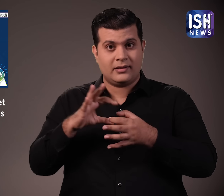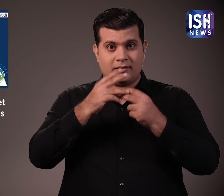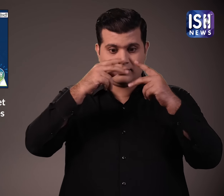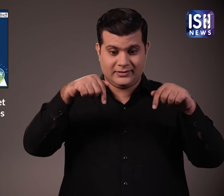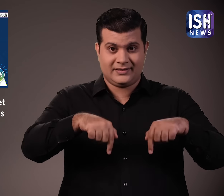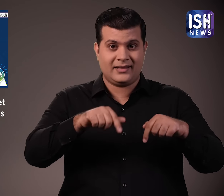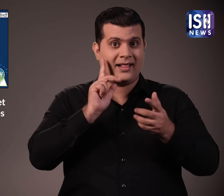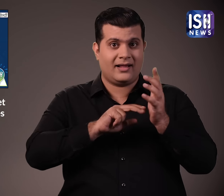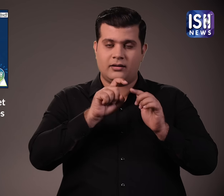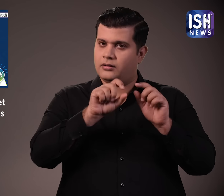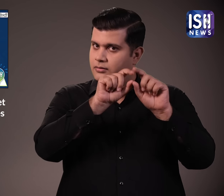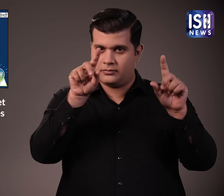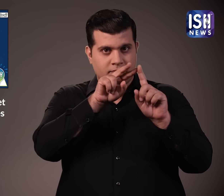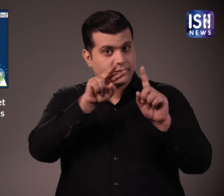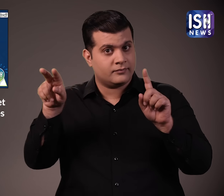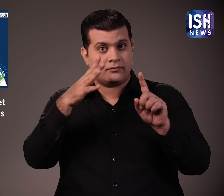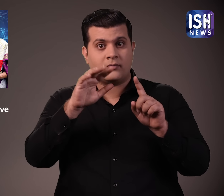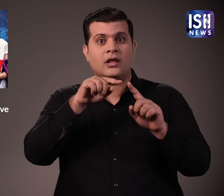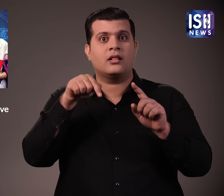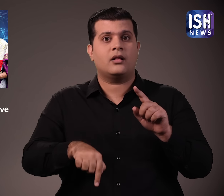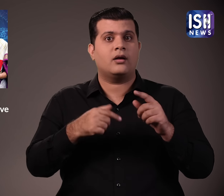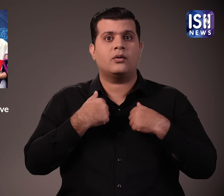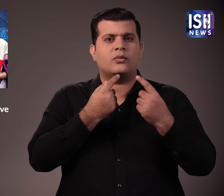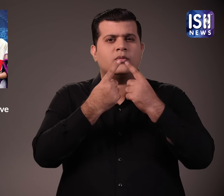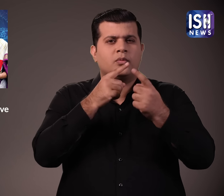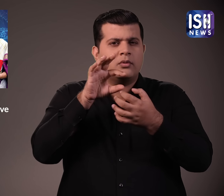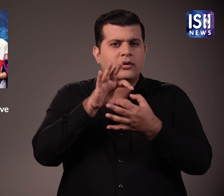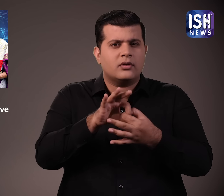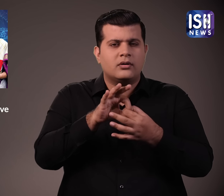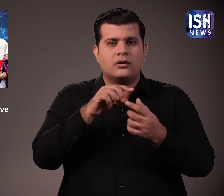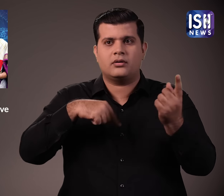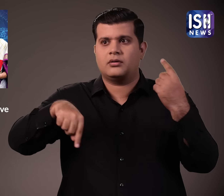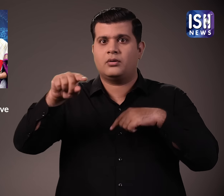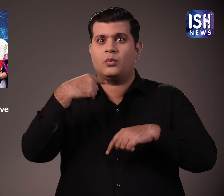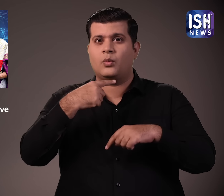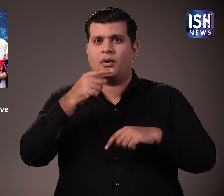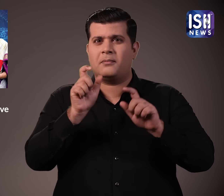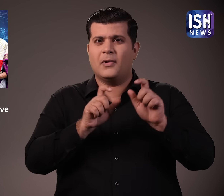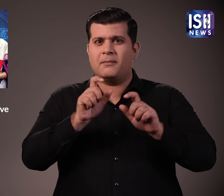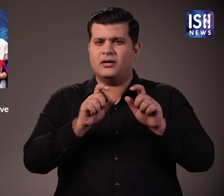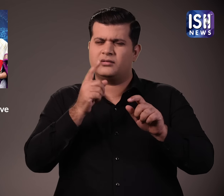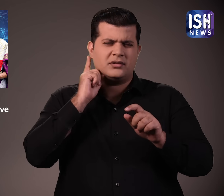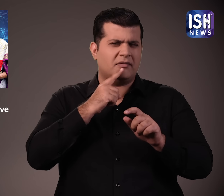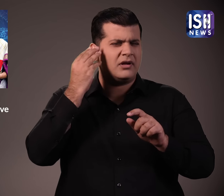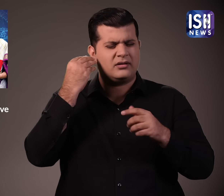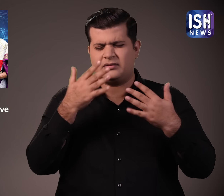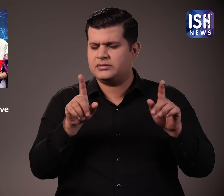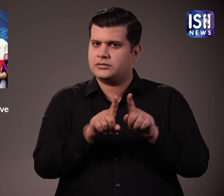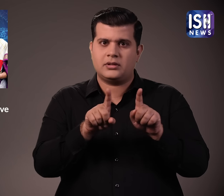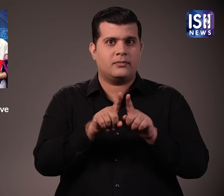देखने के लिए नीचे दिये गए लिंक पर क्लिक करें अब डेफ और सुनने वाले सभी लोग विभिन्न प्रकार के निवेश करते हैं